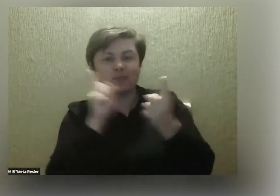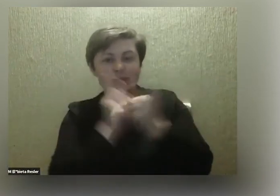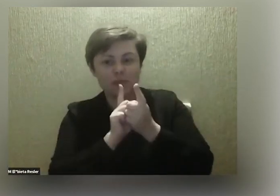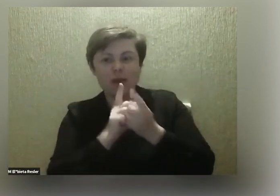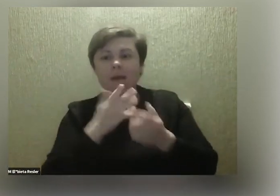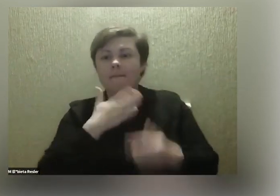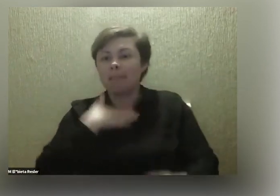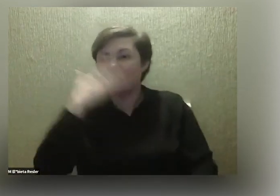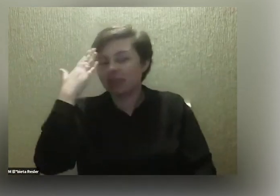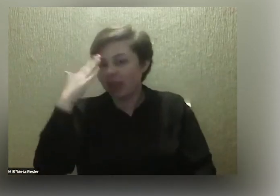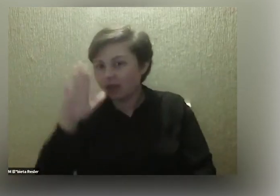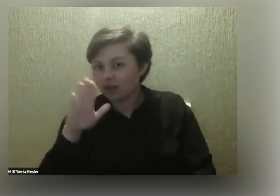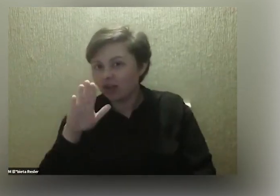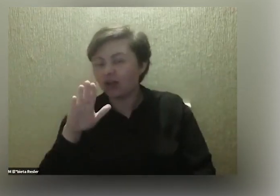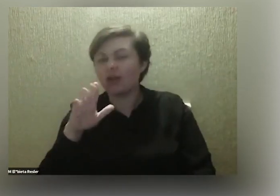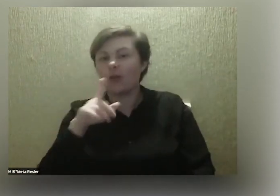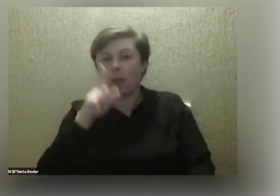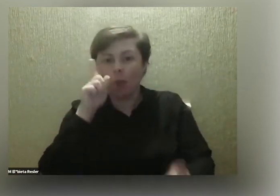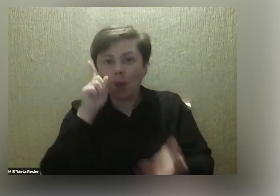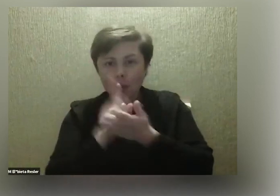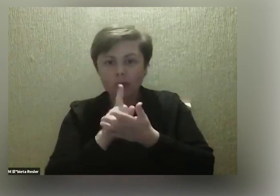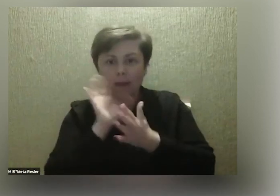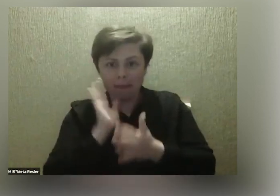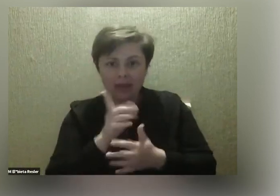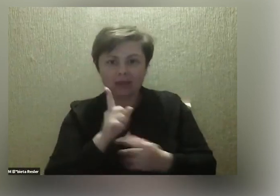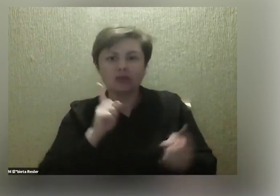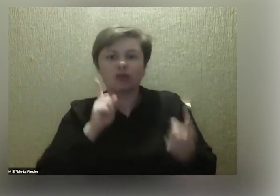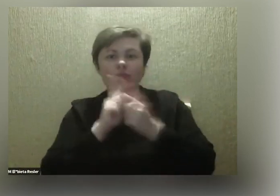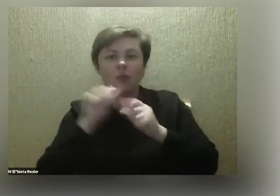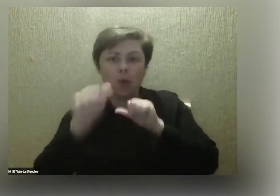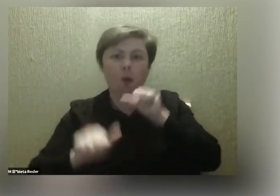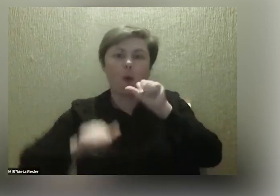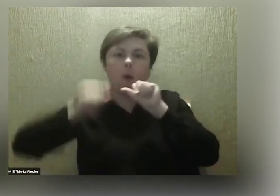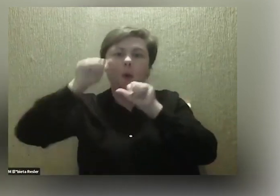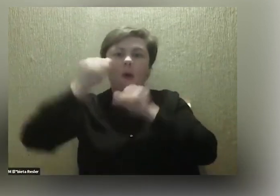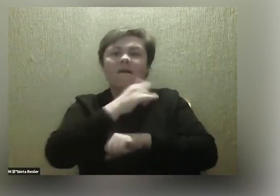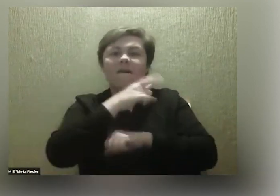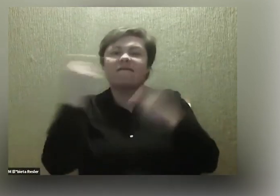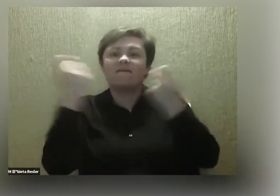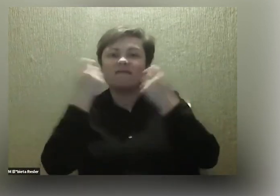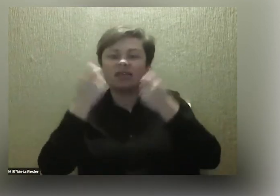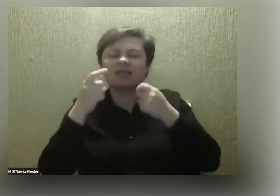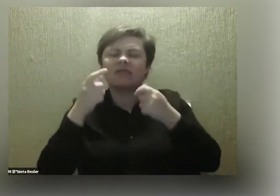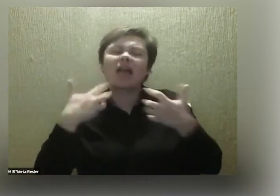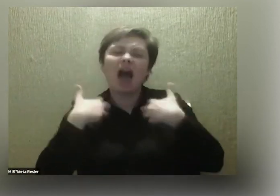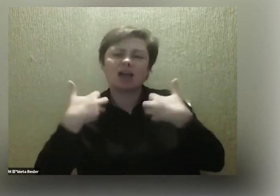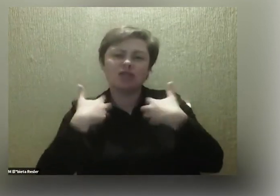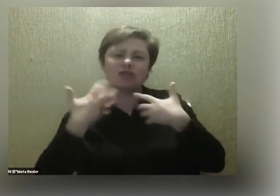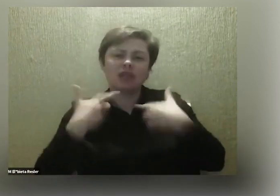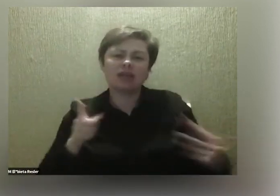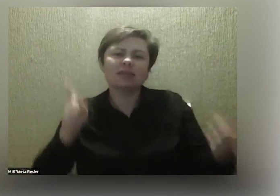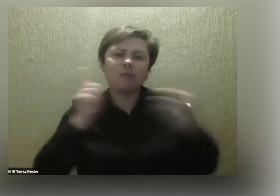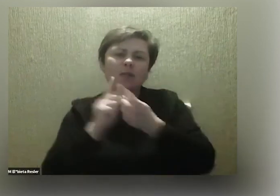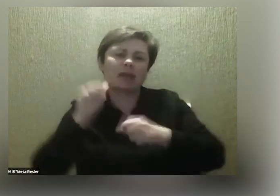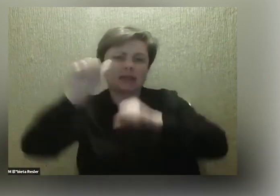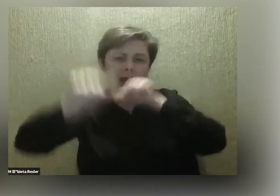zresztą, że uda się nam spotkać na tym przyszłorocznym festiwalu na żywo. Na żywo. Byłoby pięknie.